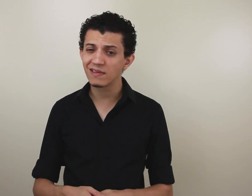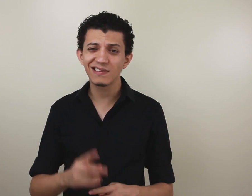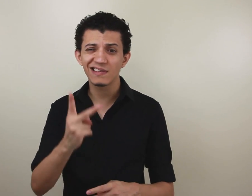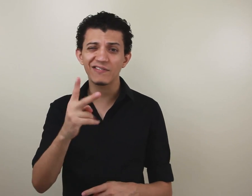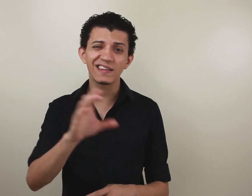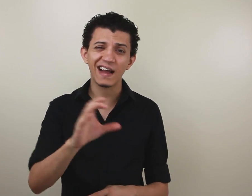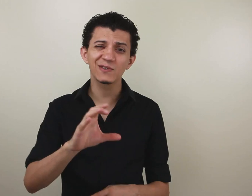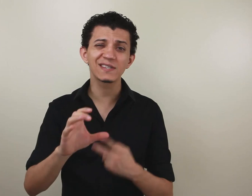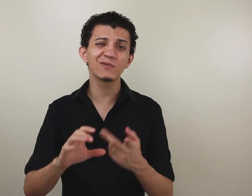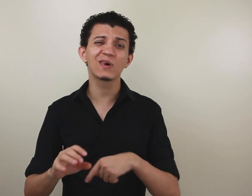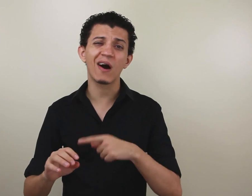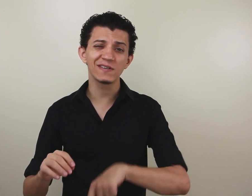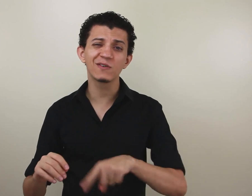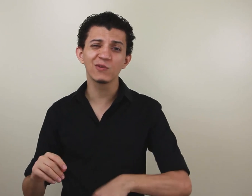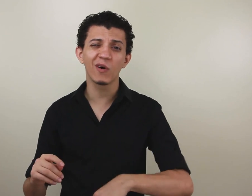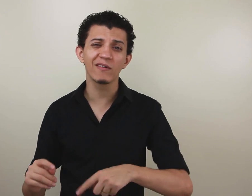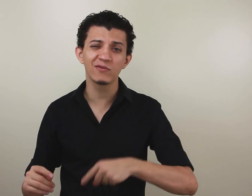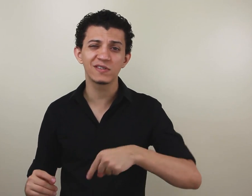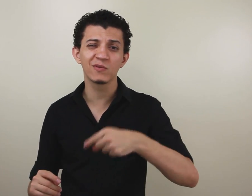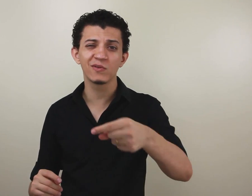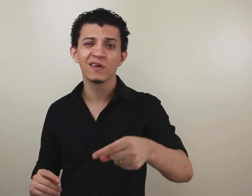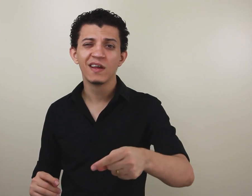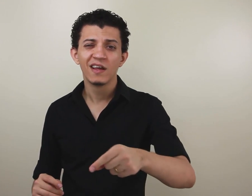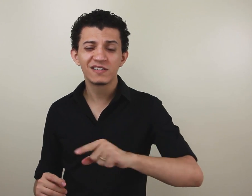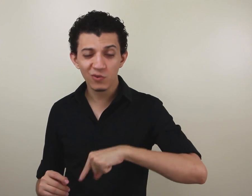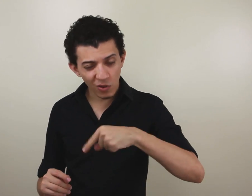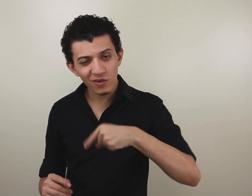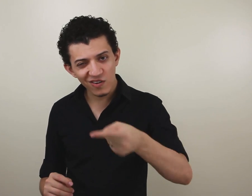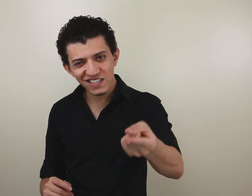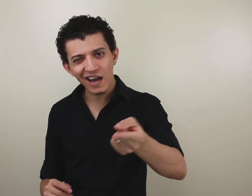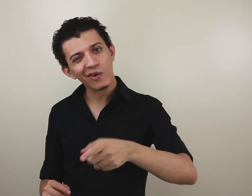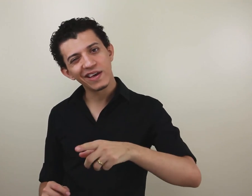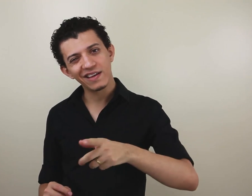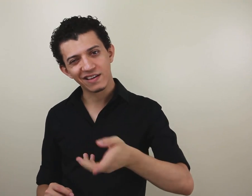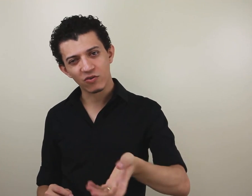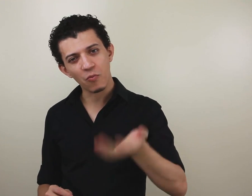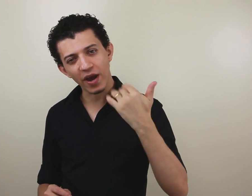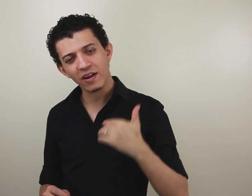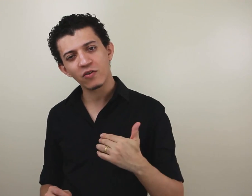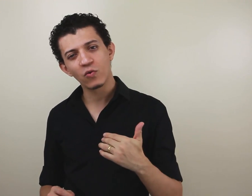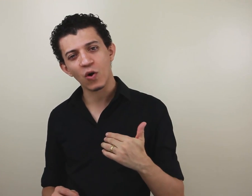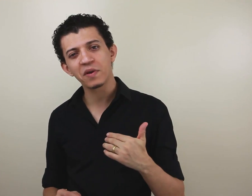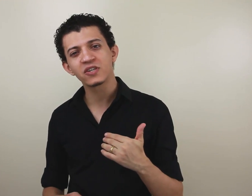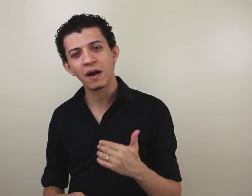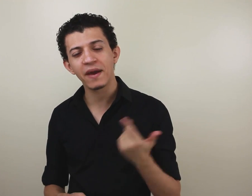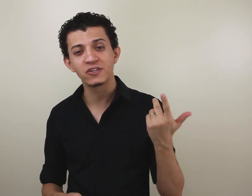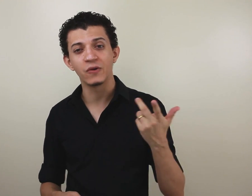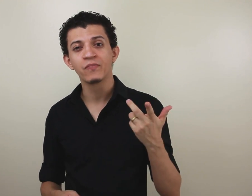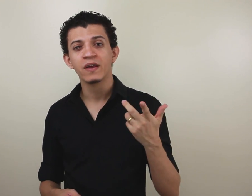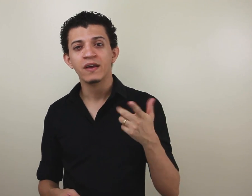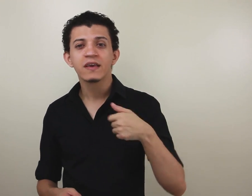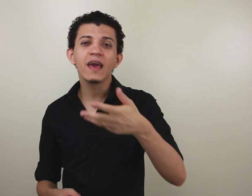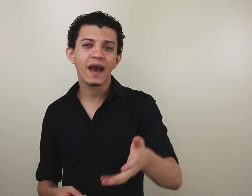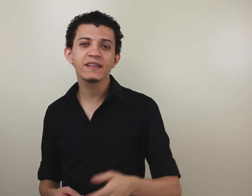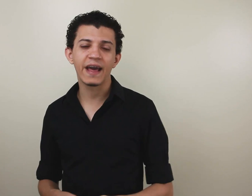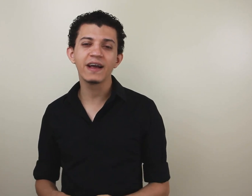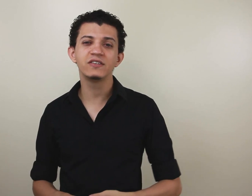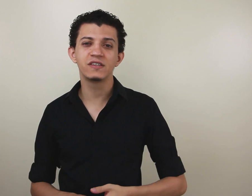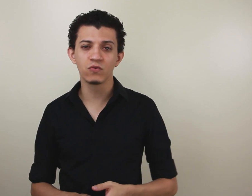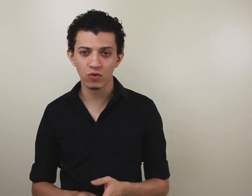Na verdade, não é segundo grau, é segundo ano do colegial, como era o nome antigamente, que é a ideia de segundo